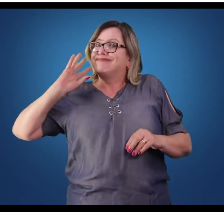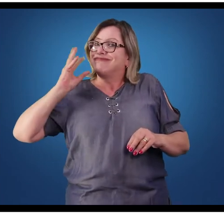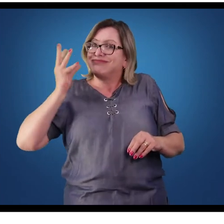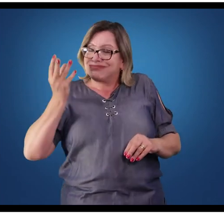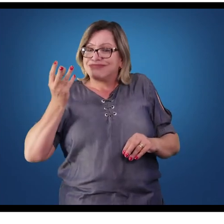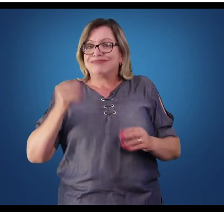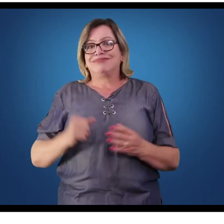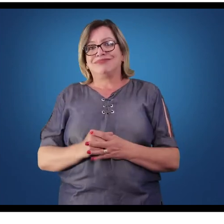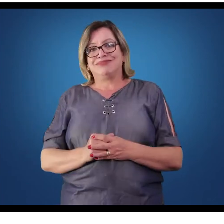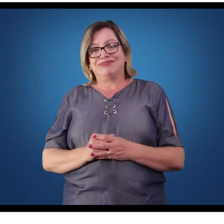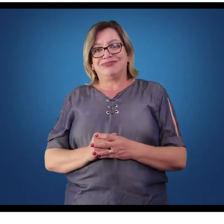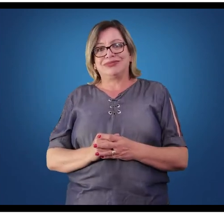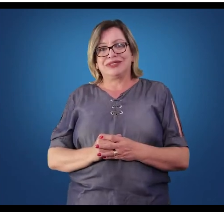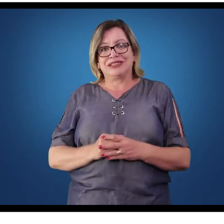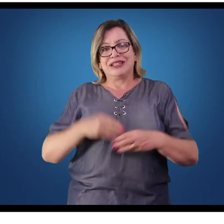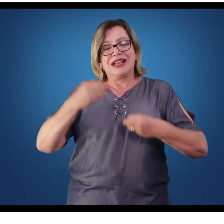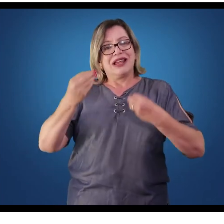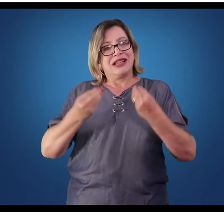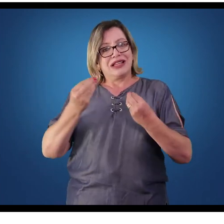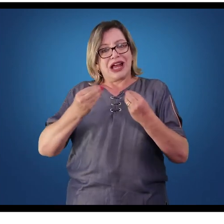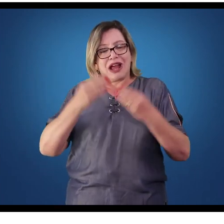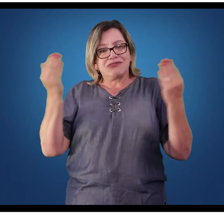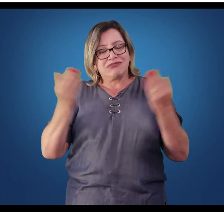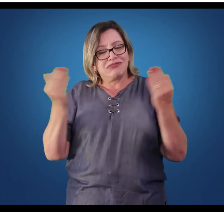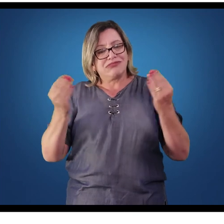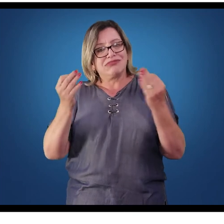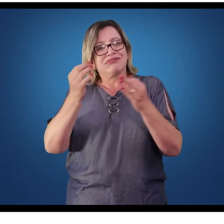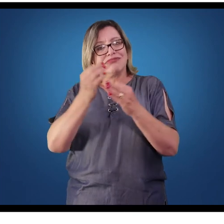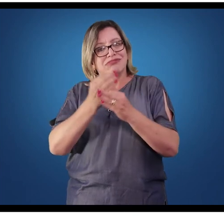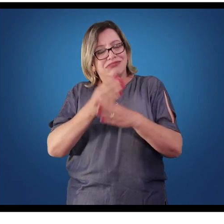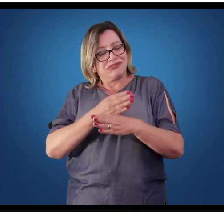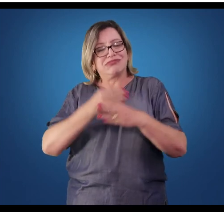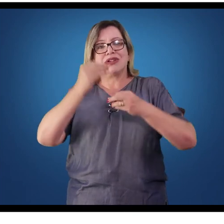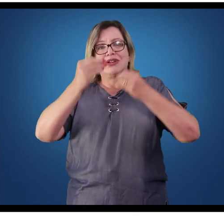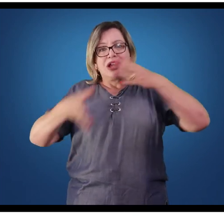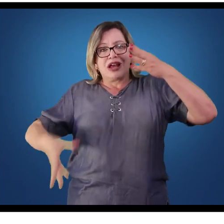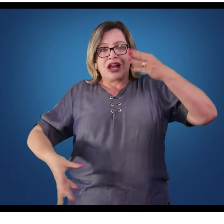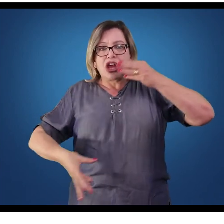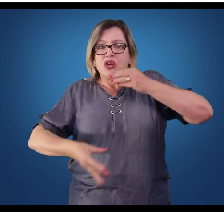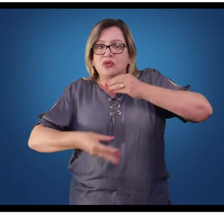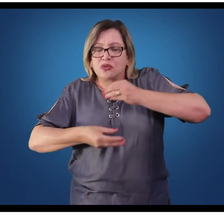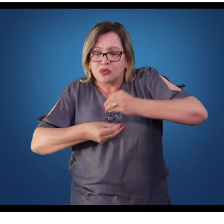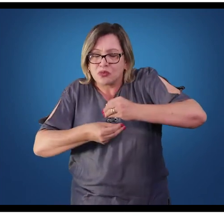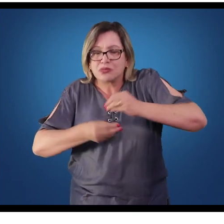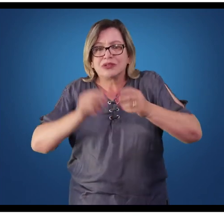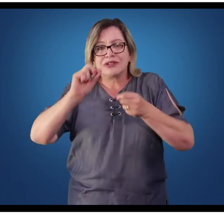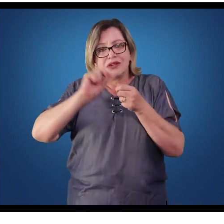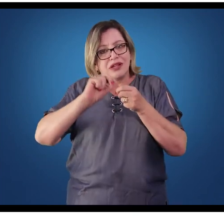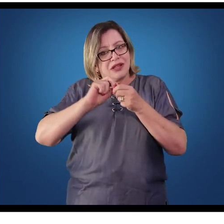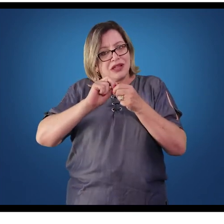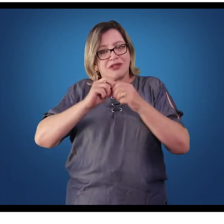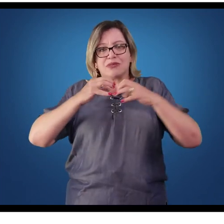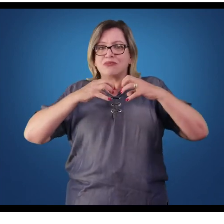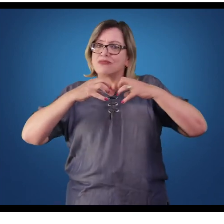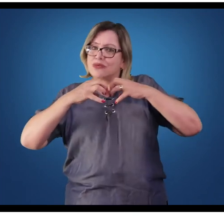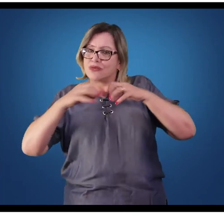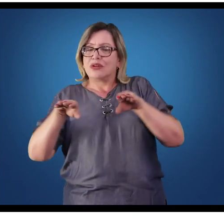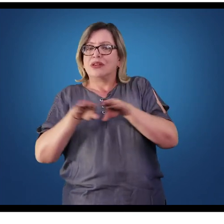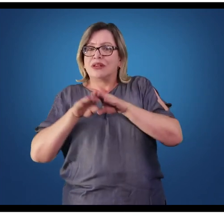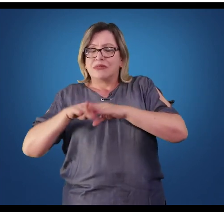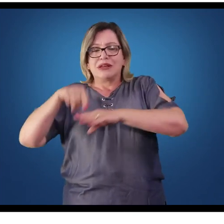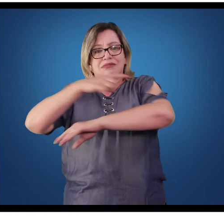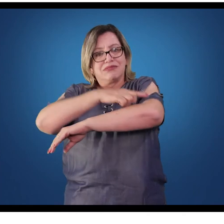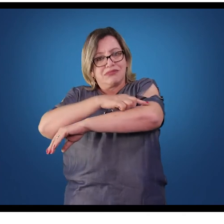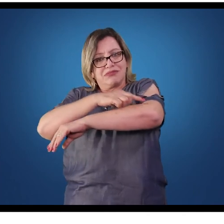cardíacos. Então, encerramos essa parte de um resumo bem breve sobre sistema nervoso e